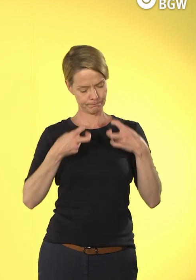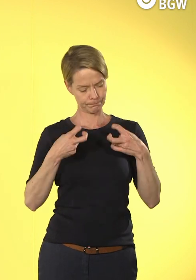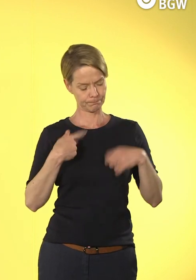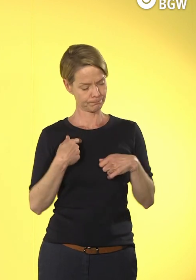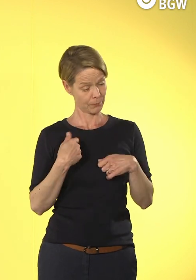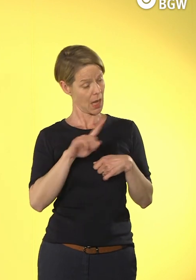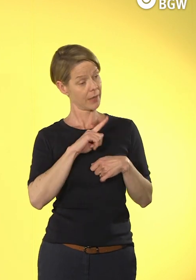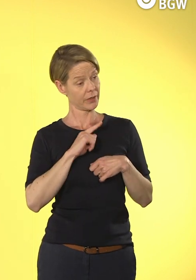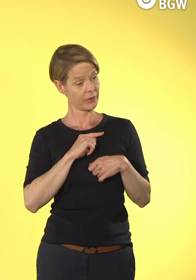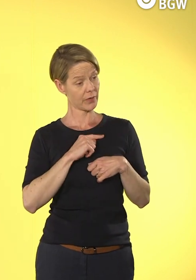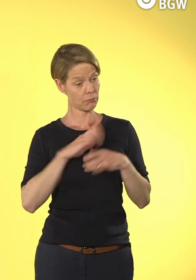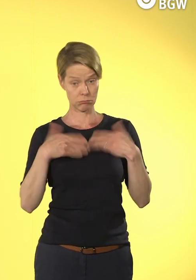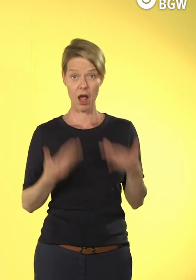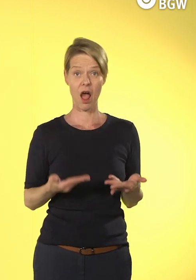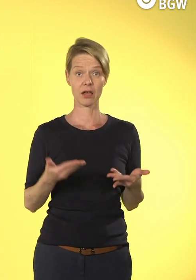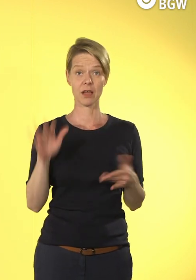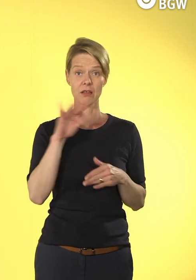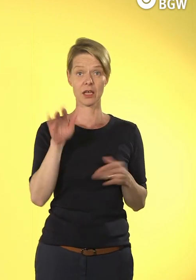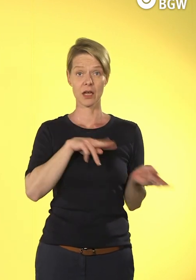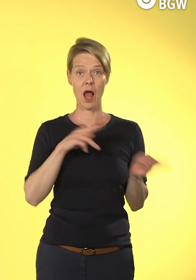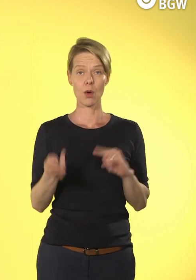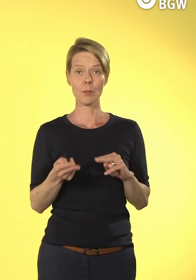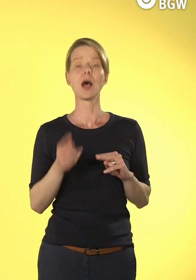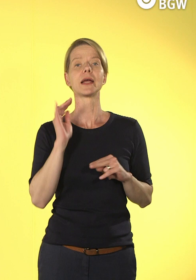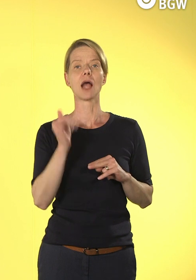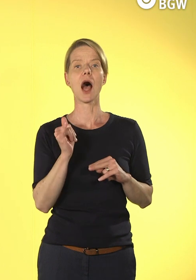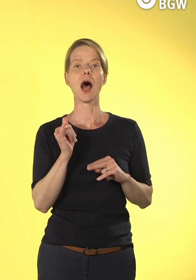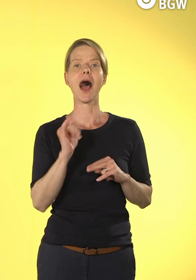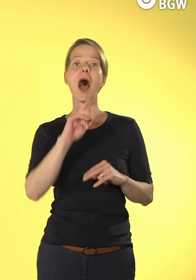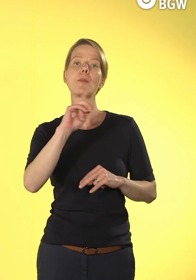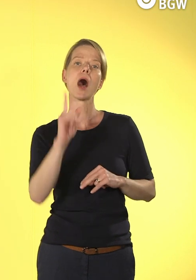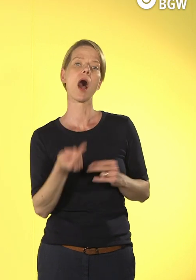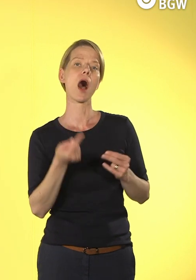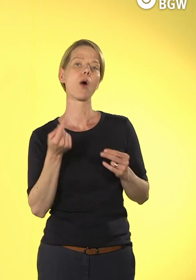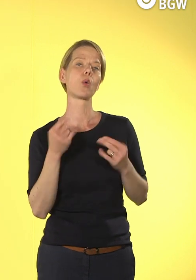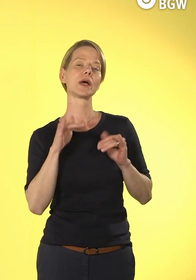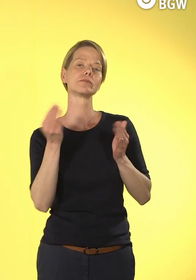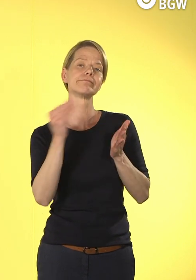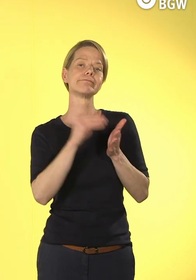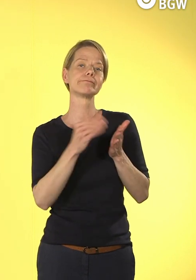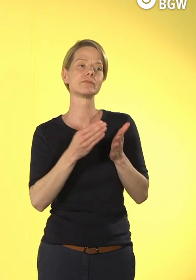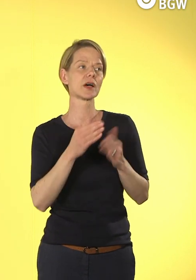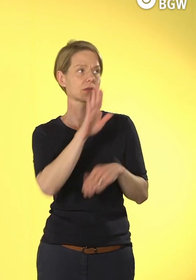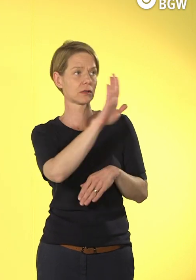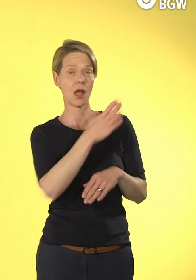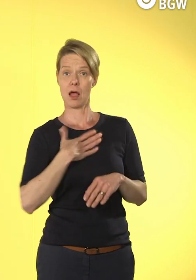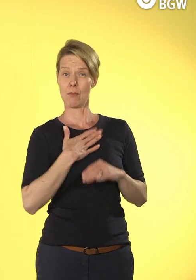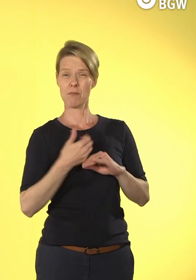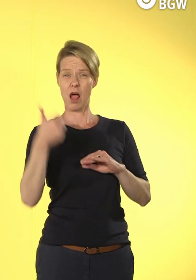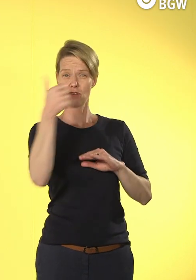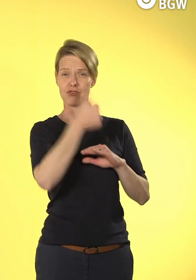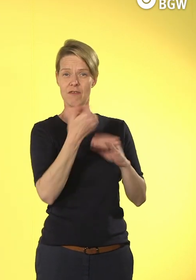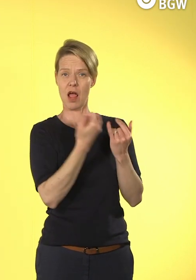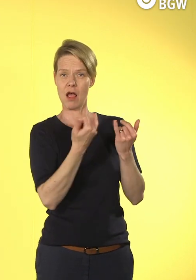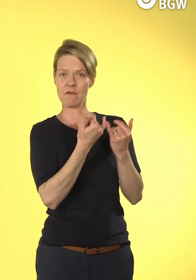weiterzuentwickeln? Aber es ist auch eine Frage der Betriebskultur und der Betriebsumgebung. Also insofern haben Sie mir voll aus dem